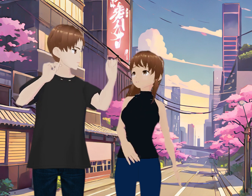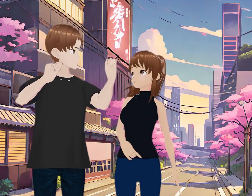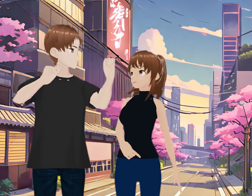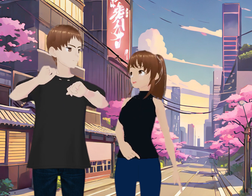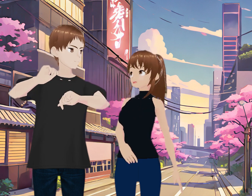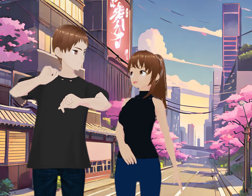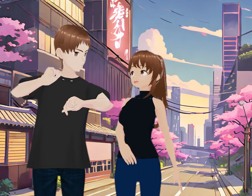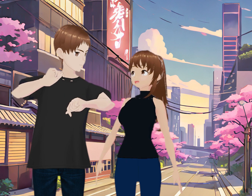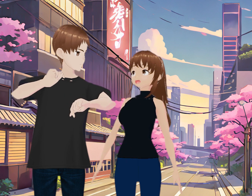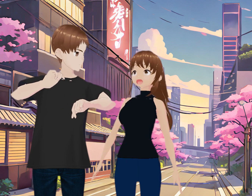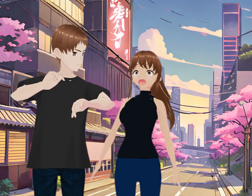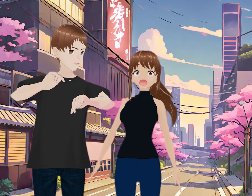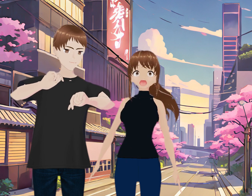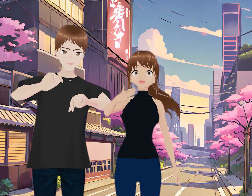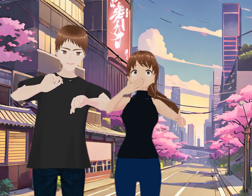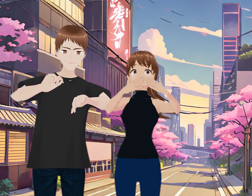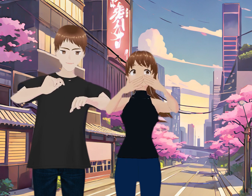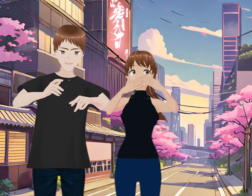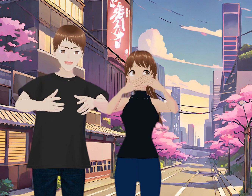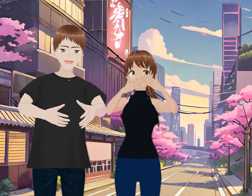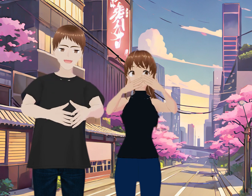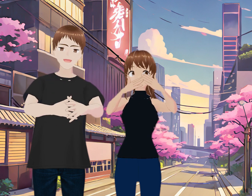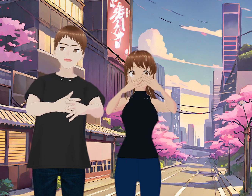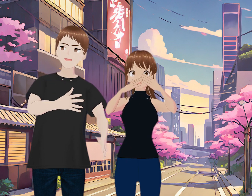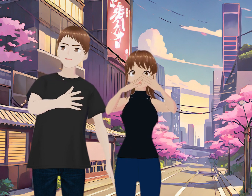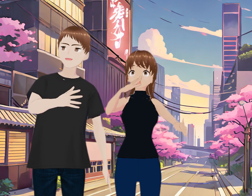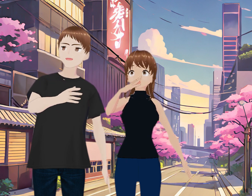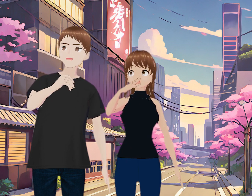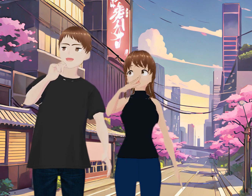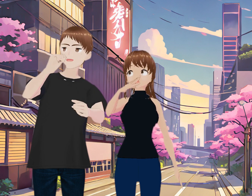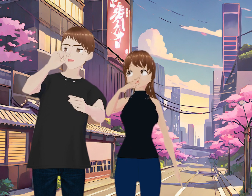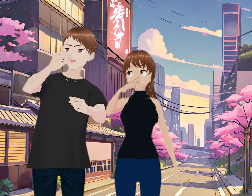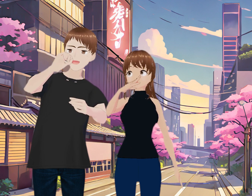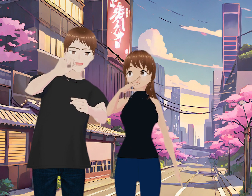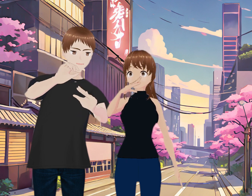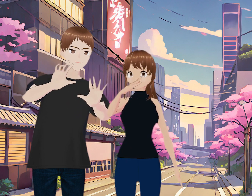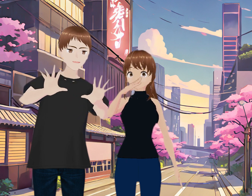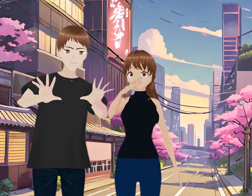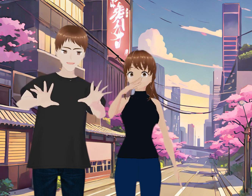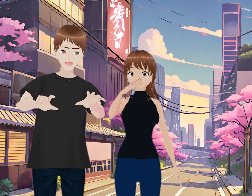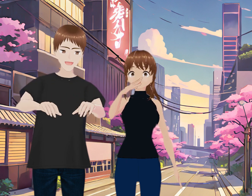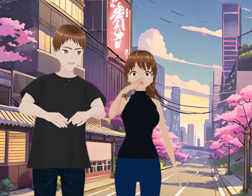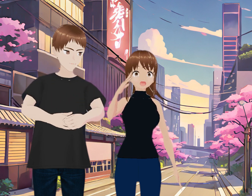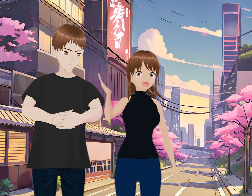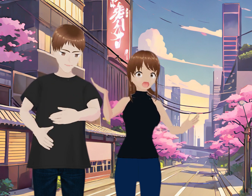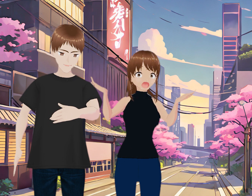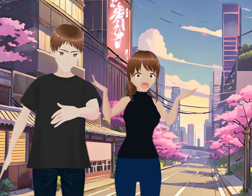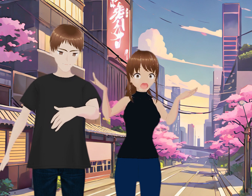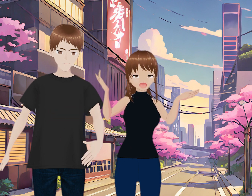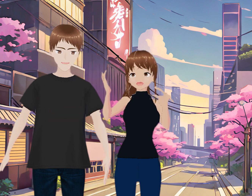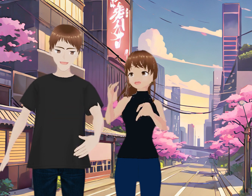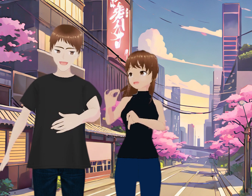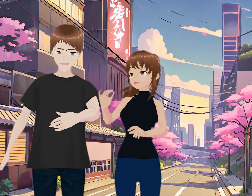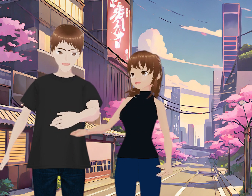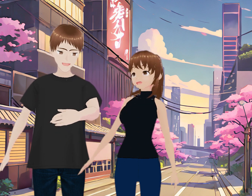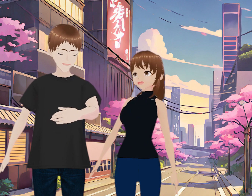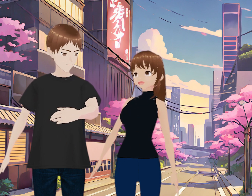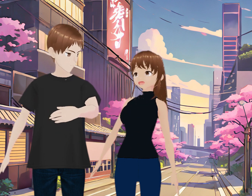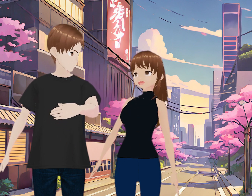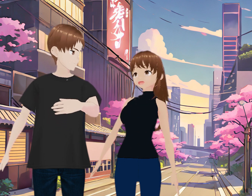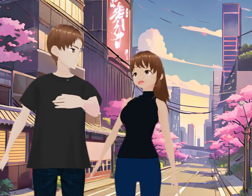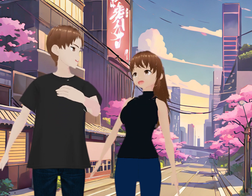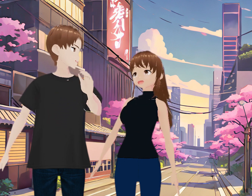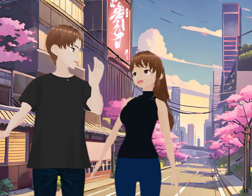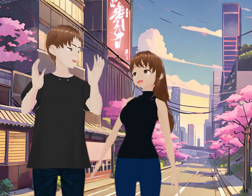Guillermo el Toro Sale como uno de los personajes Sale creo que como Este Ay no se los voy a espolear Pero sale con su voz Ya se